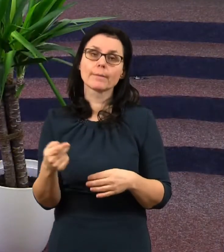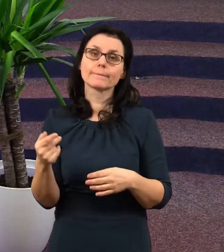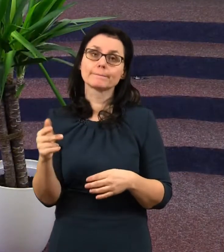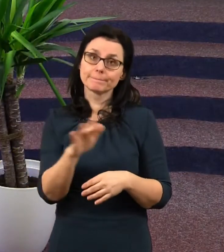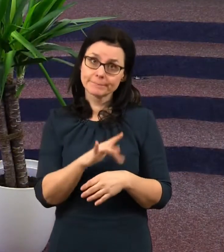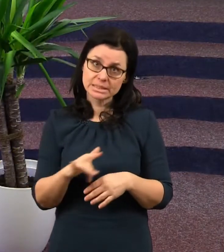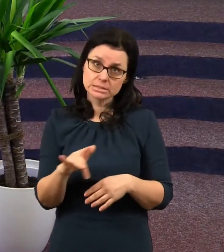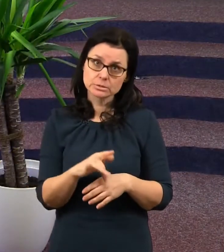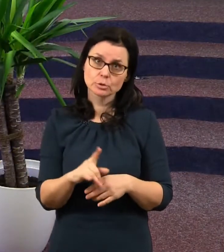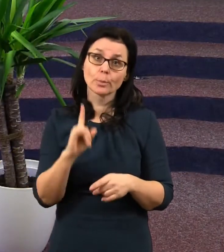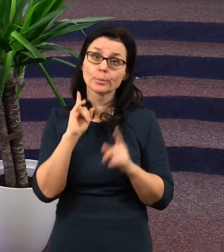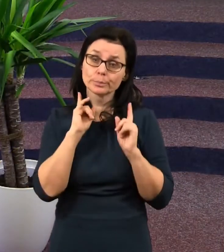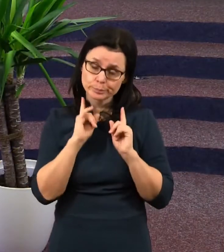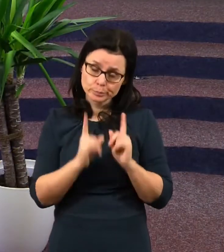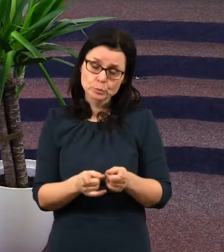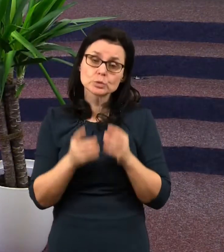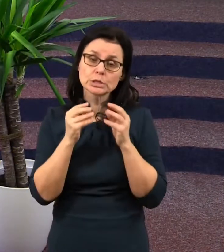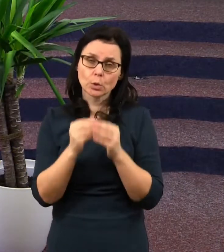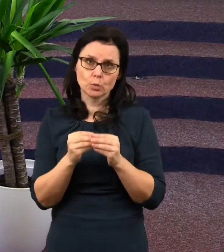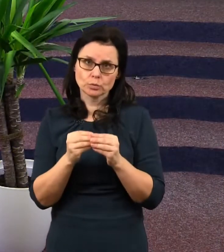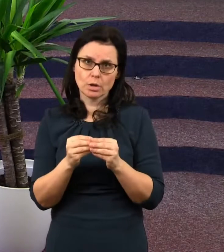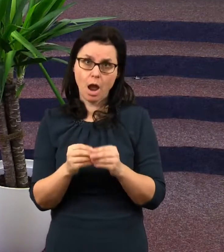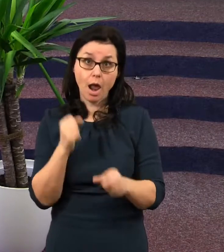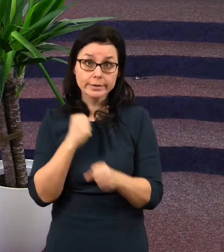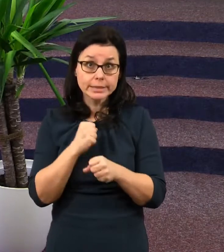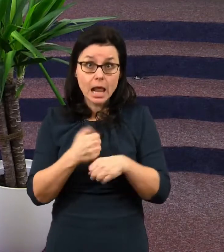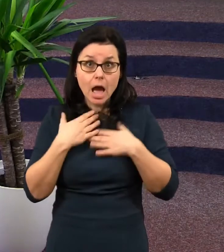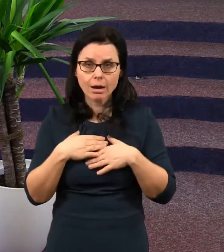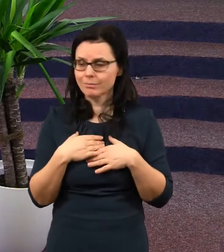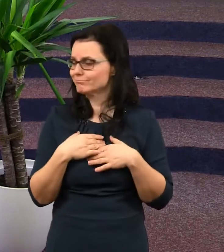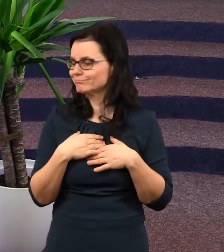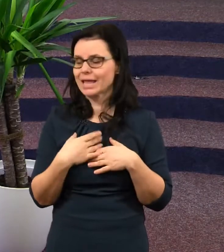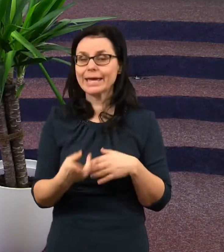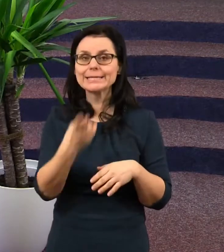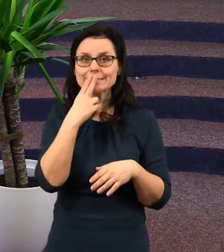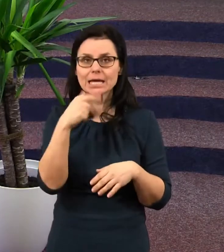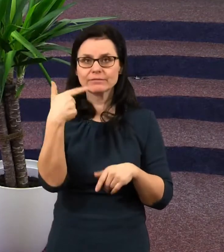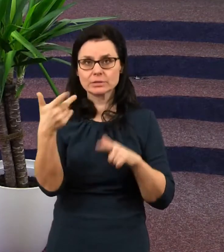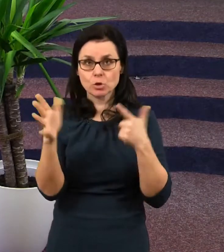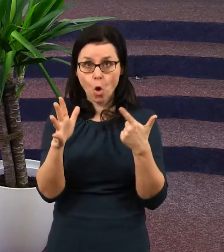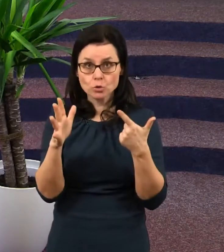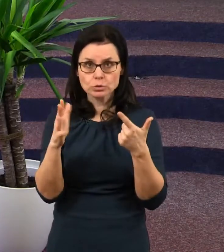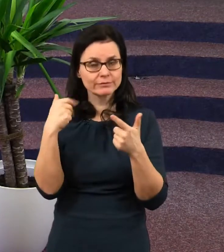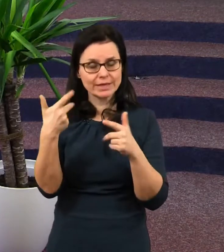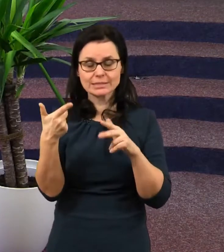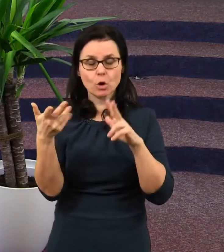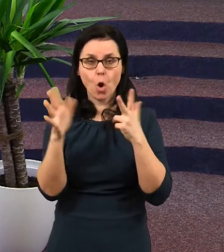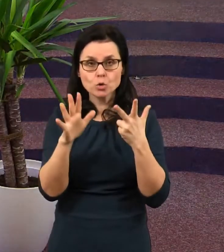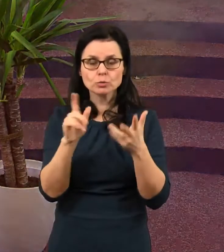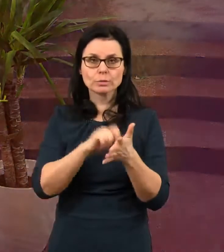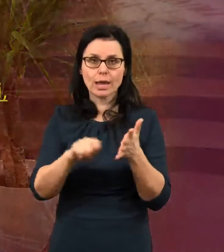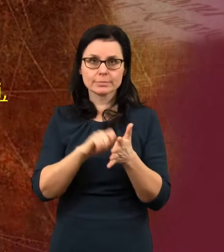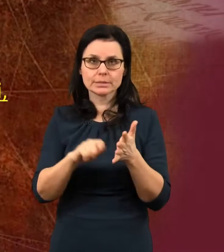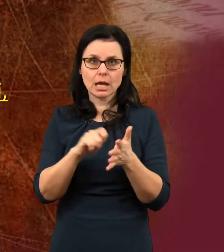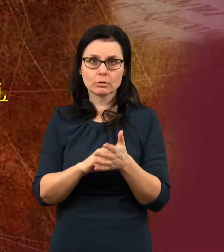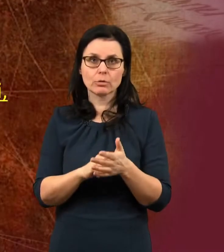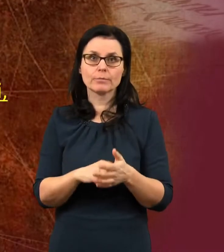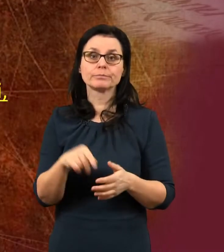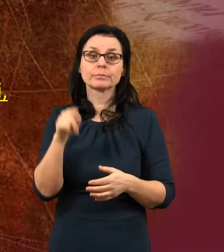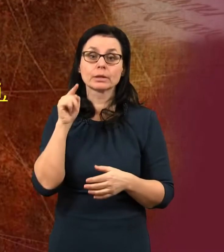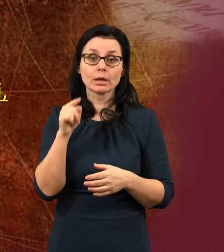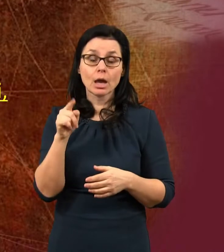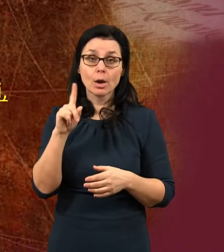bude muset vykonat, ale nedělá to rád. Izajáš 28, 21, tam je napsáno, že